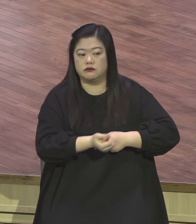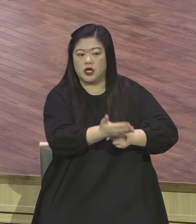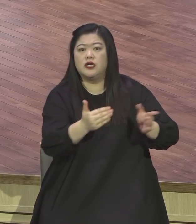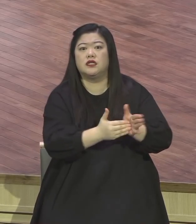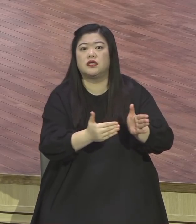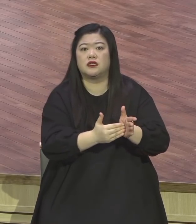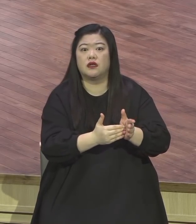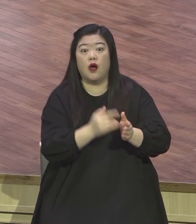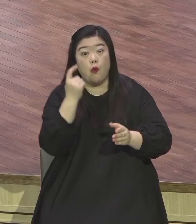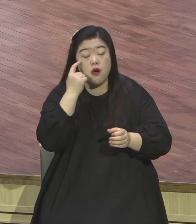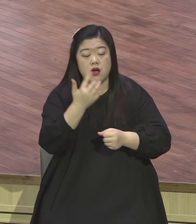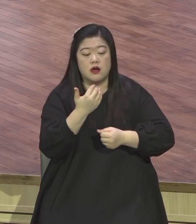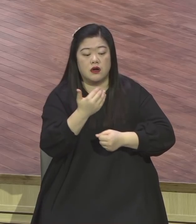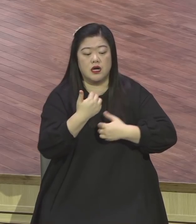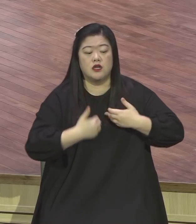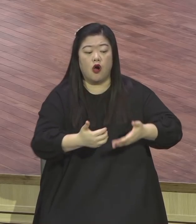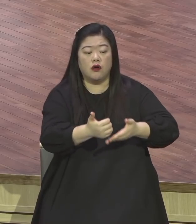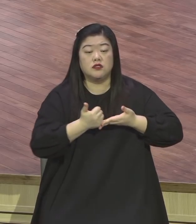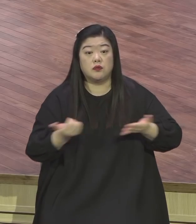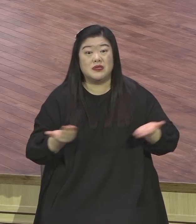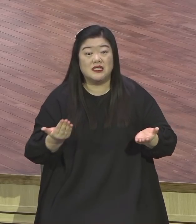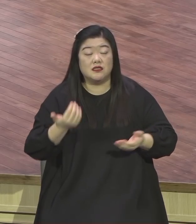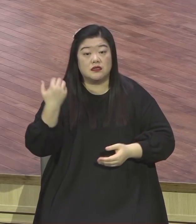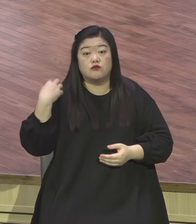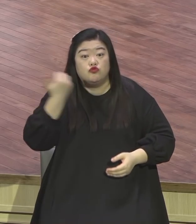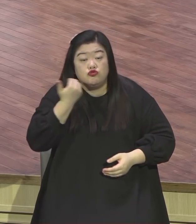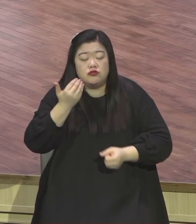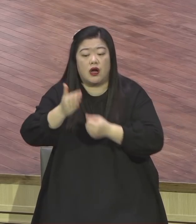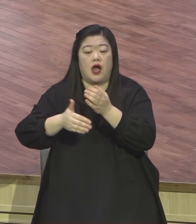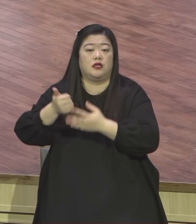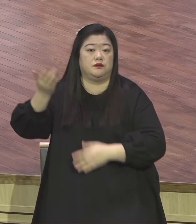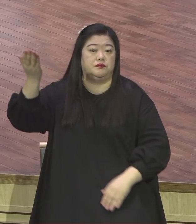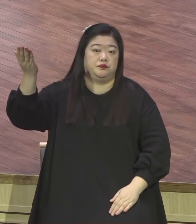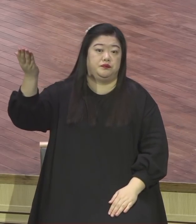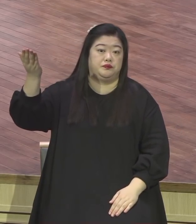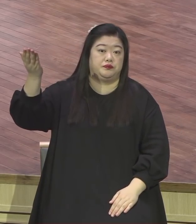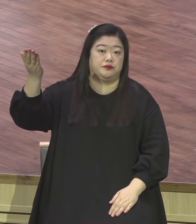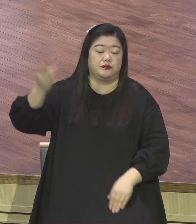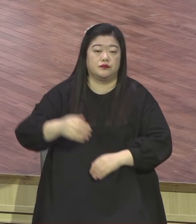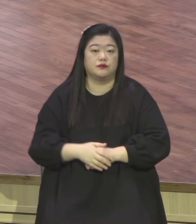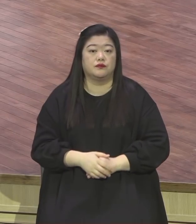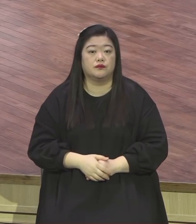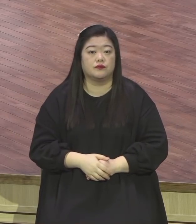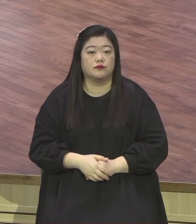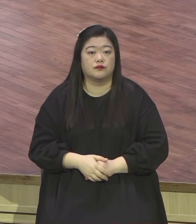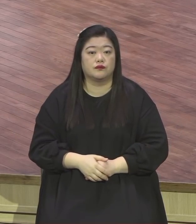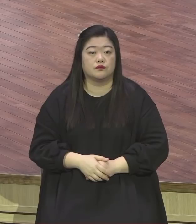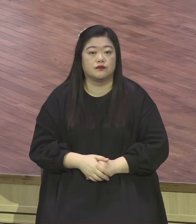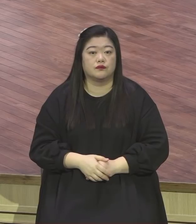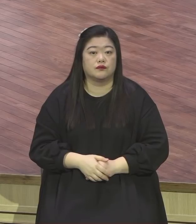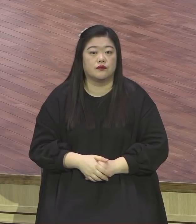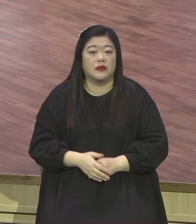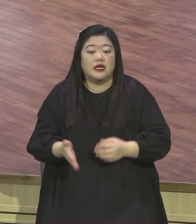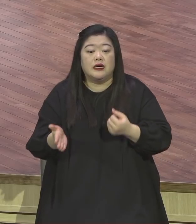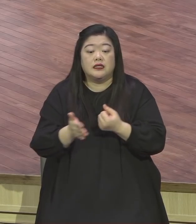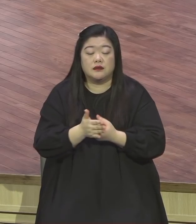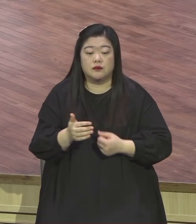나오는 시 뿌리는 비우는 여러 가지 마음밭에 대한 부분이 중요하지만 시 뿌리는 부분도 절대